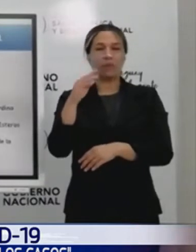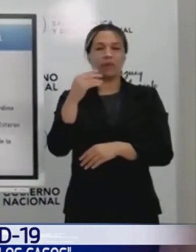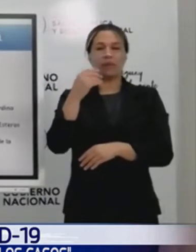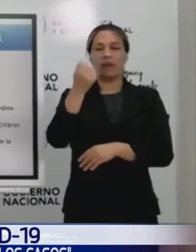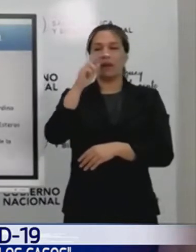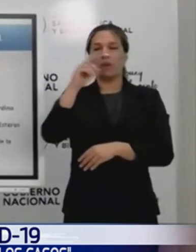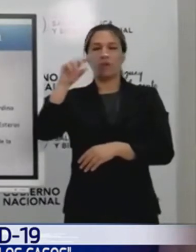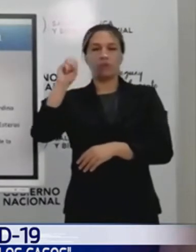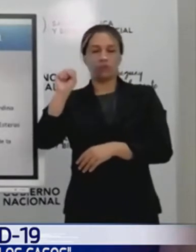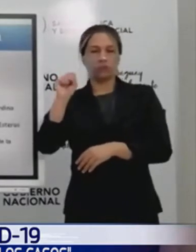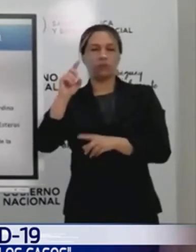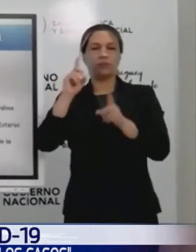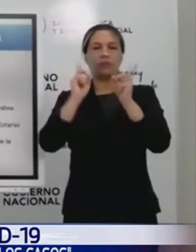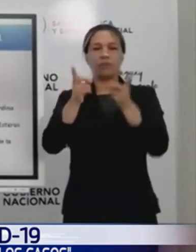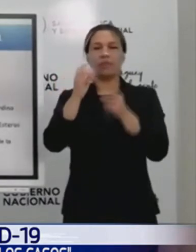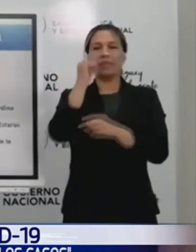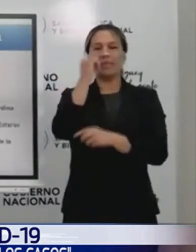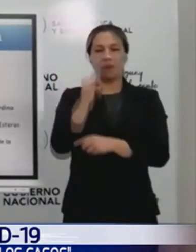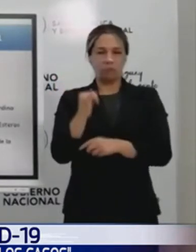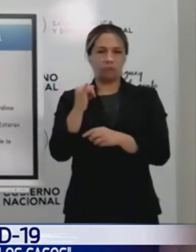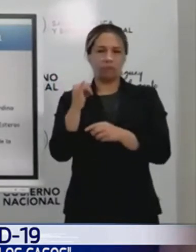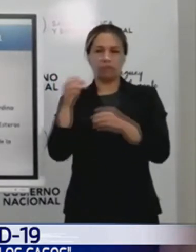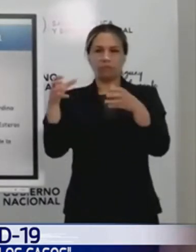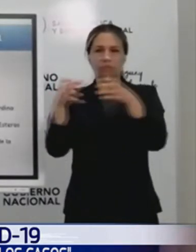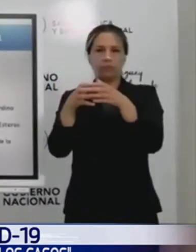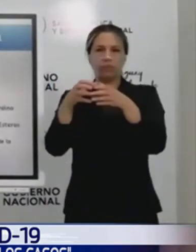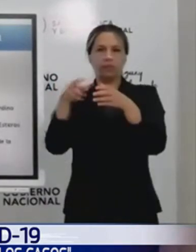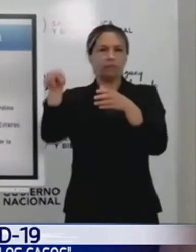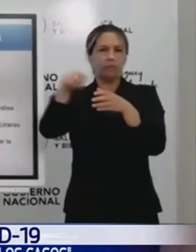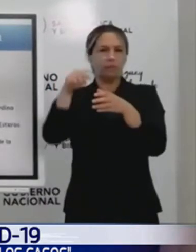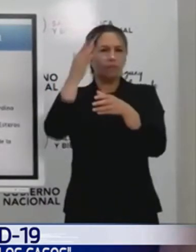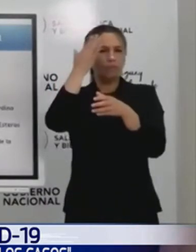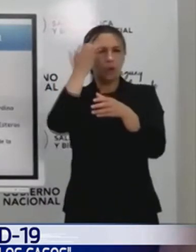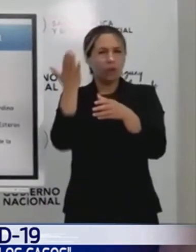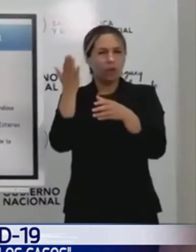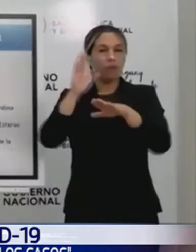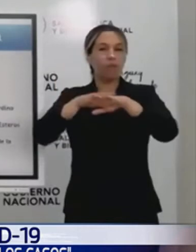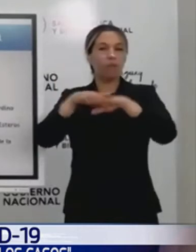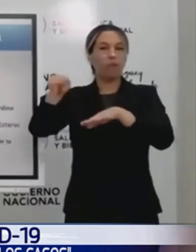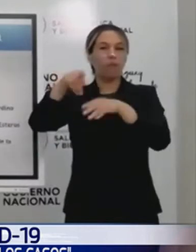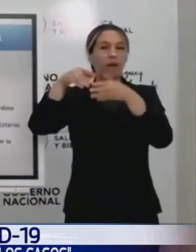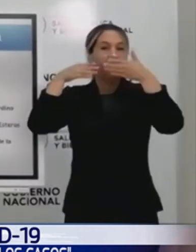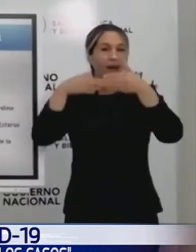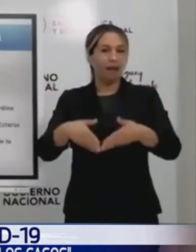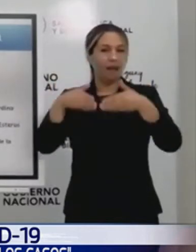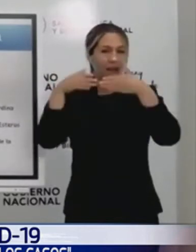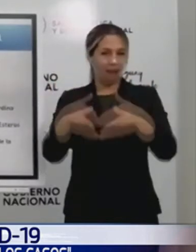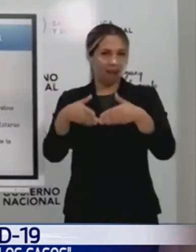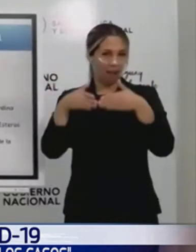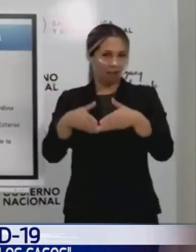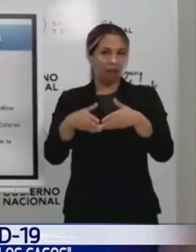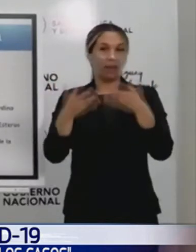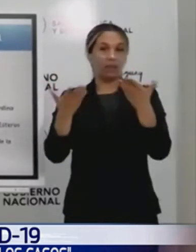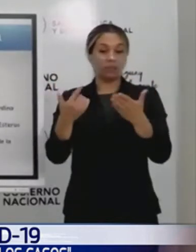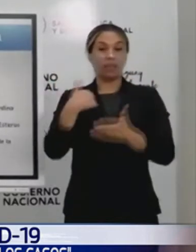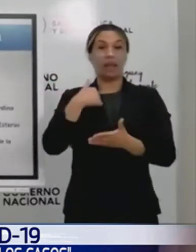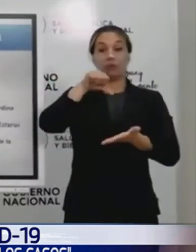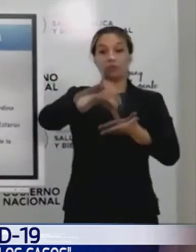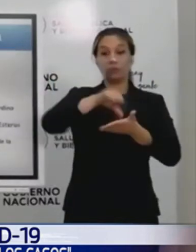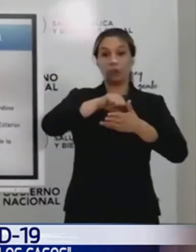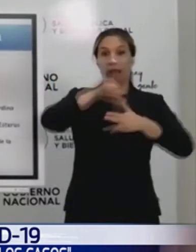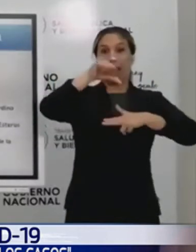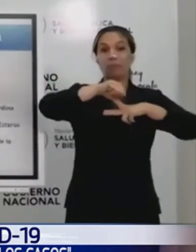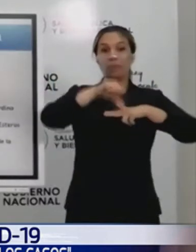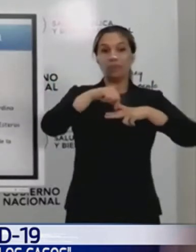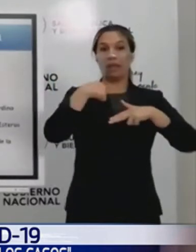del Estero, Itacolubiera, Cordillera. Junto los que tienen balnearios. Acá la gente de Central de Capital está llevando el virus a esos lugares.